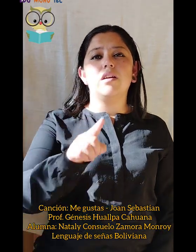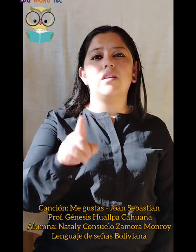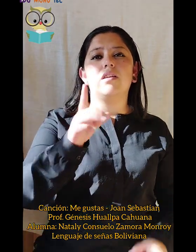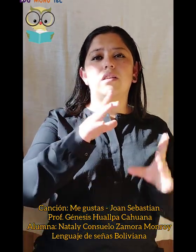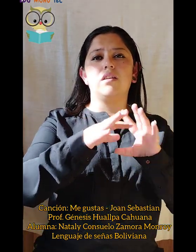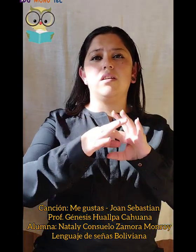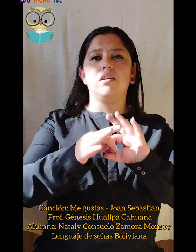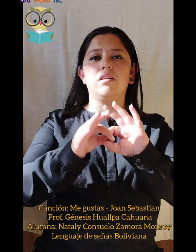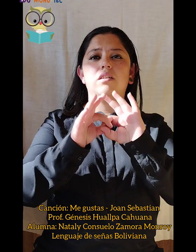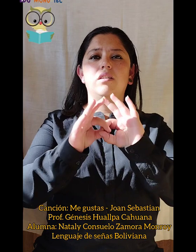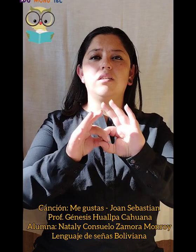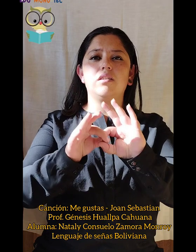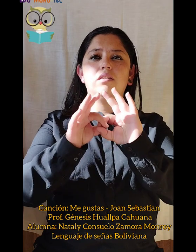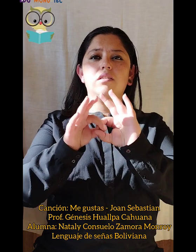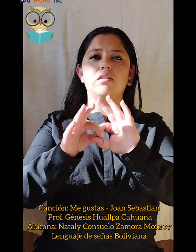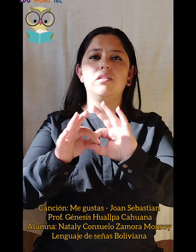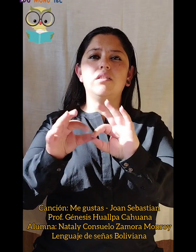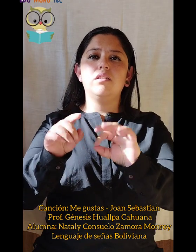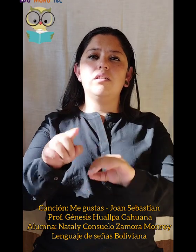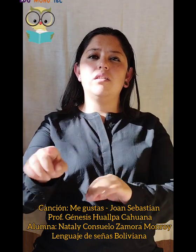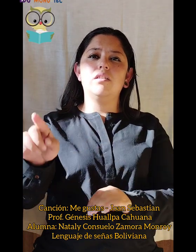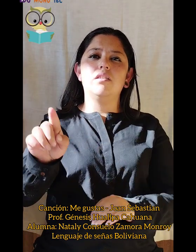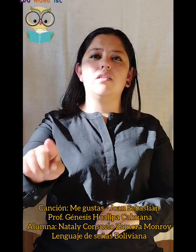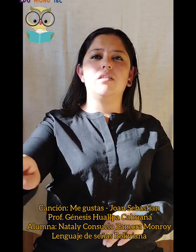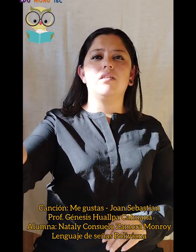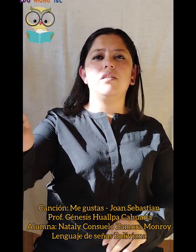De ti To